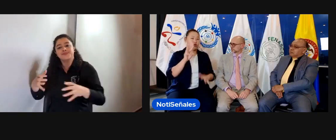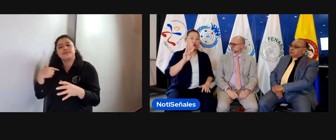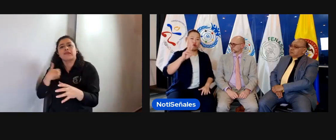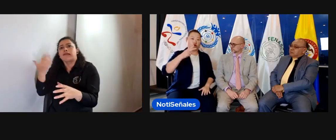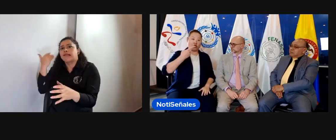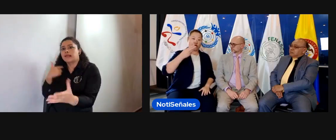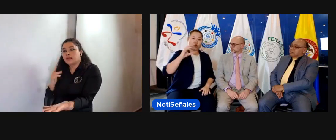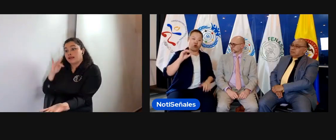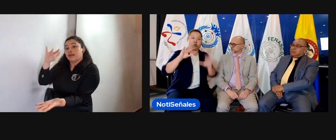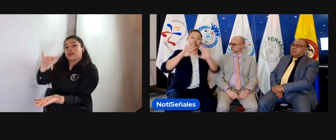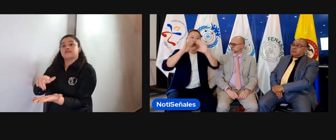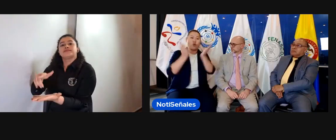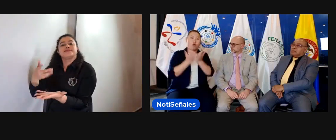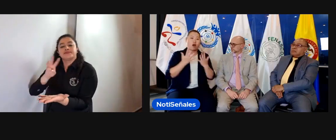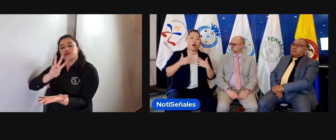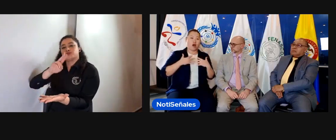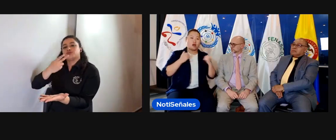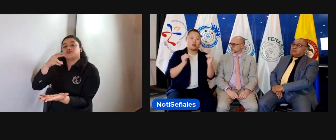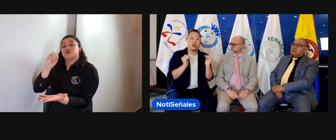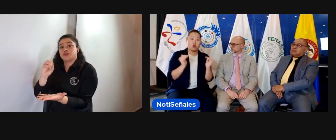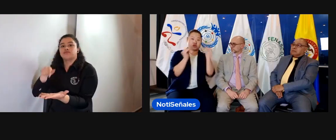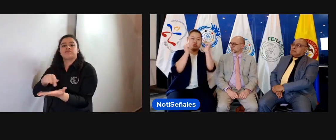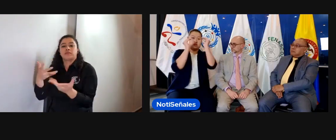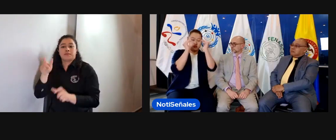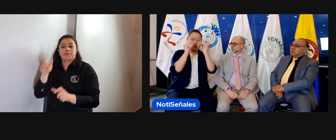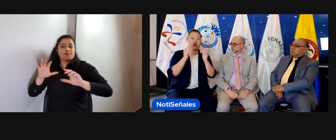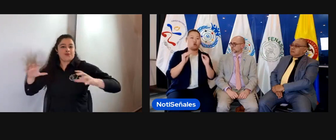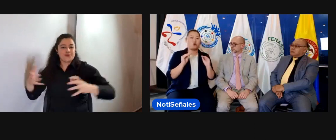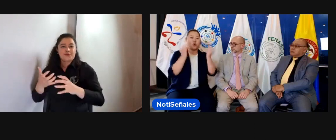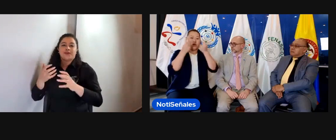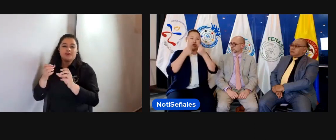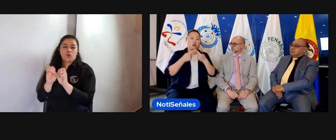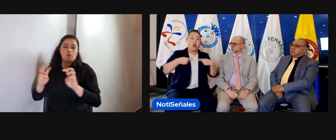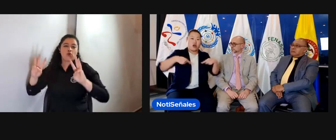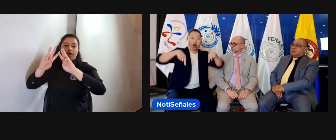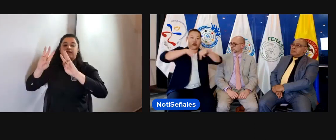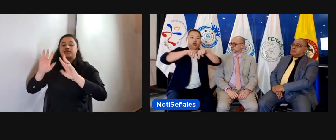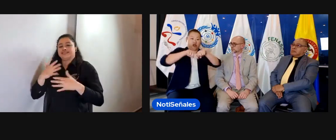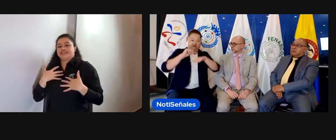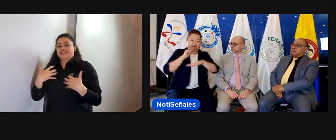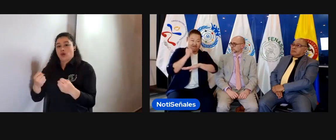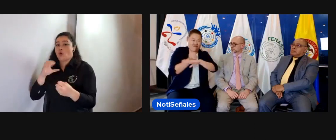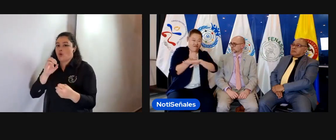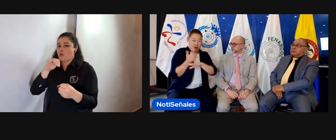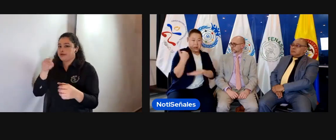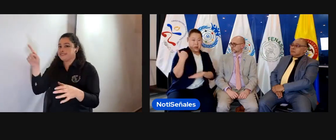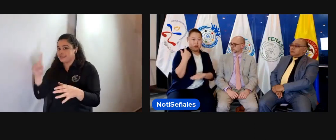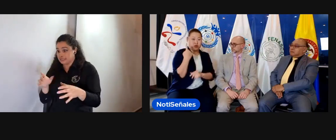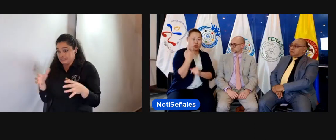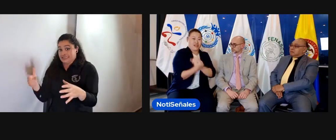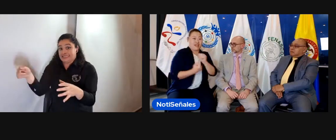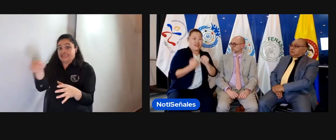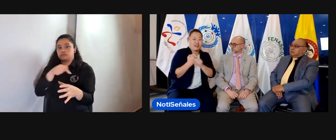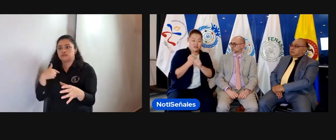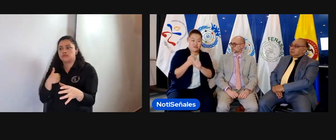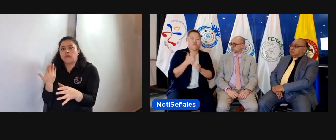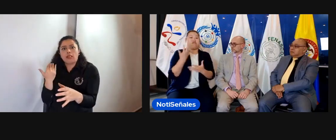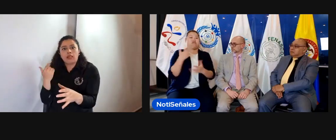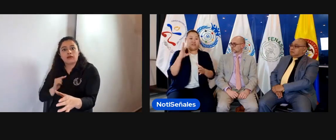Y también otro espacio que se abrió recientemente, que es con la OMS, la Organización Mundial de la Salud, que